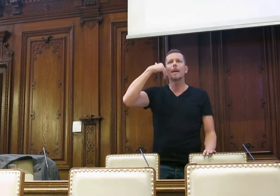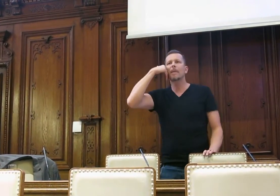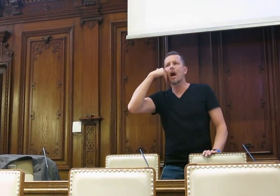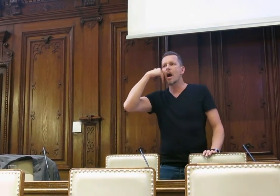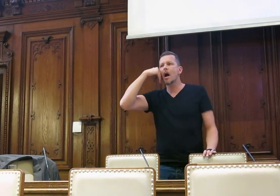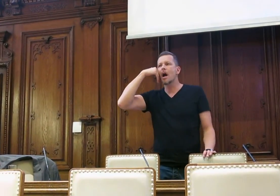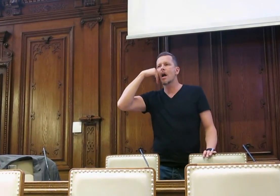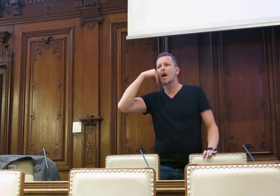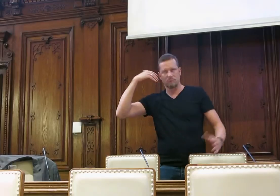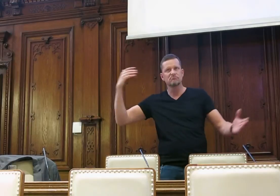Drei Männer,